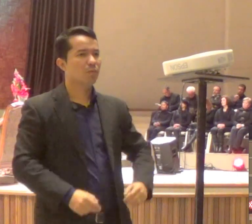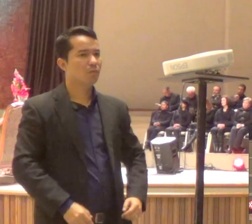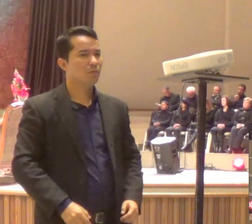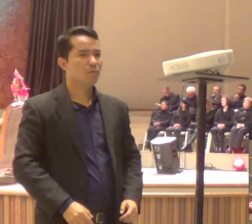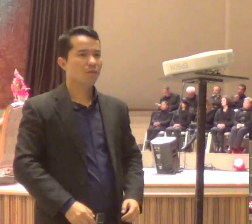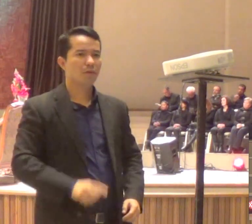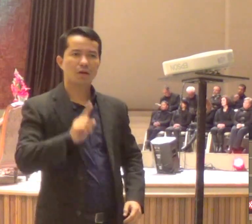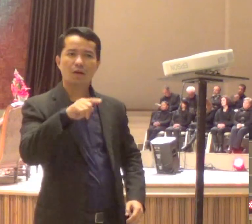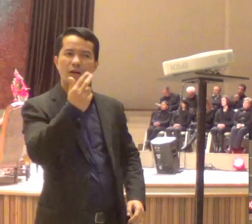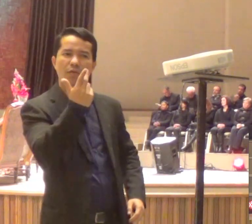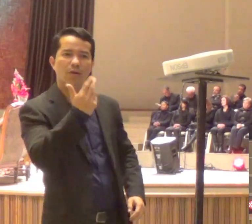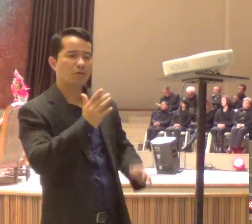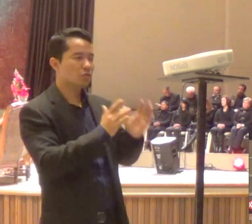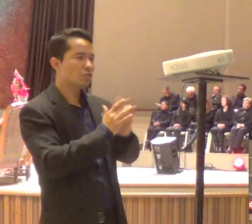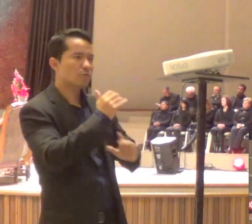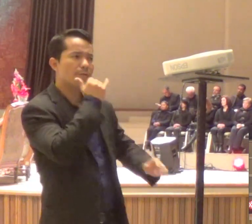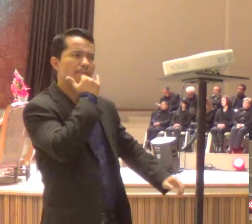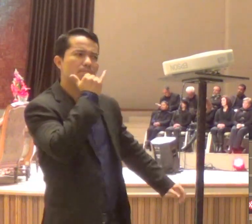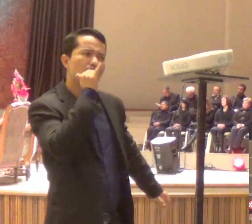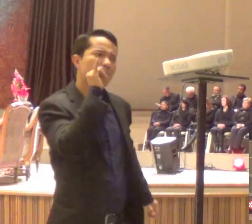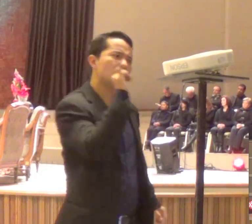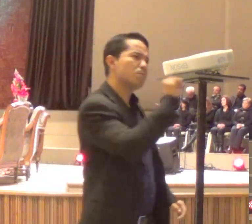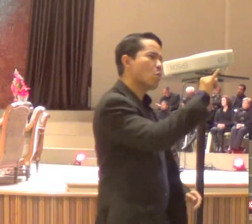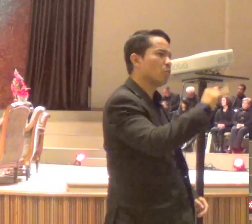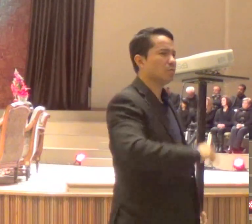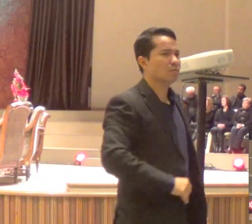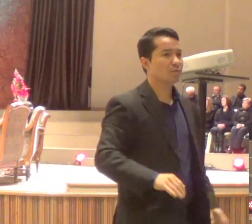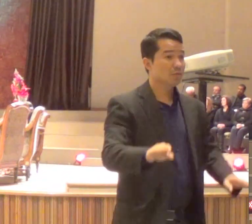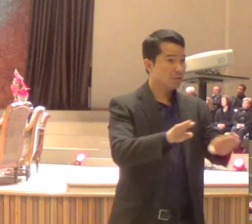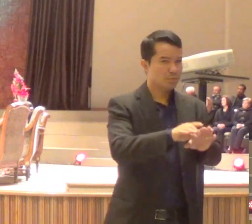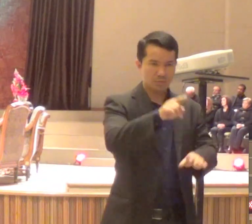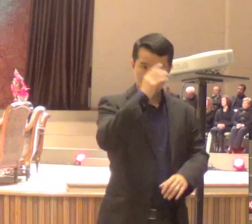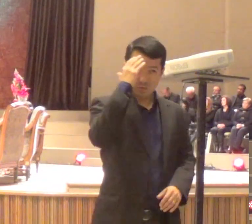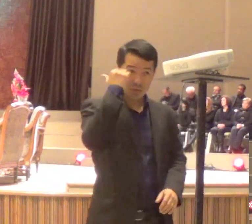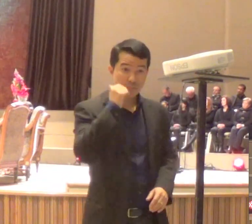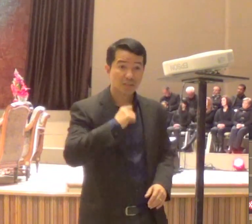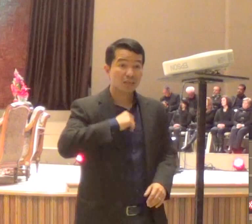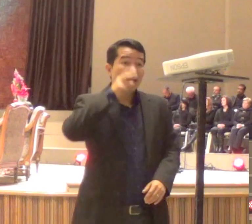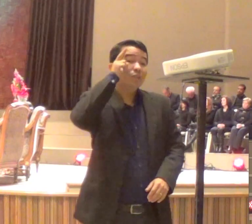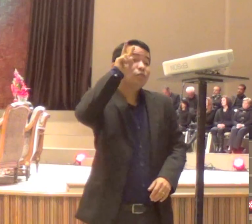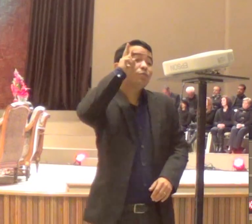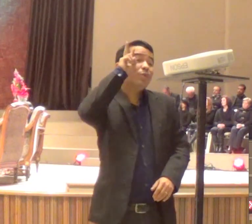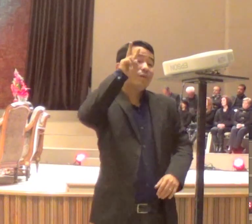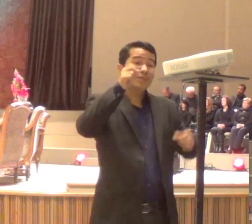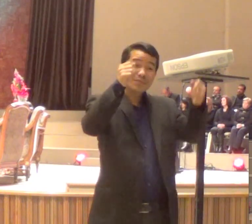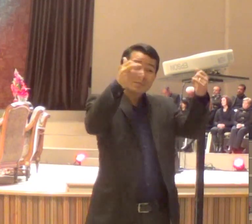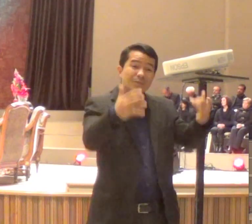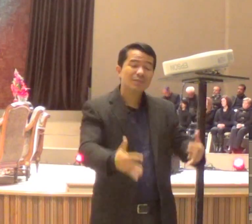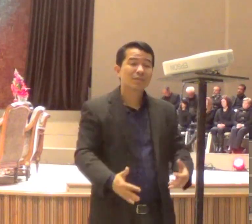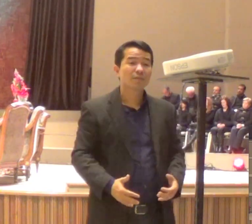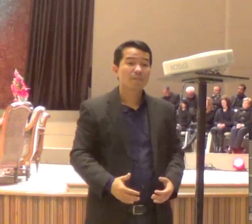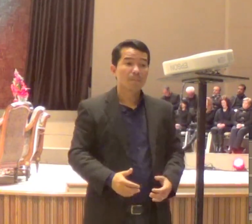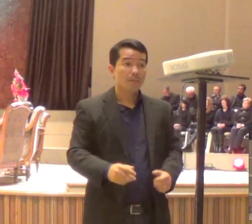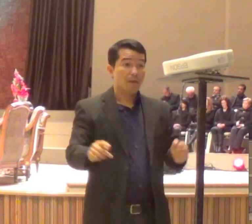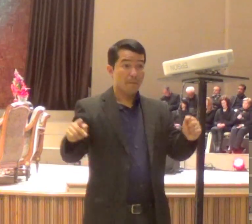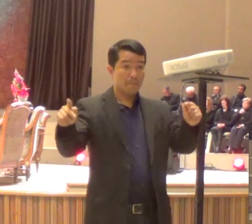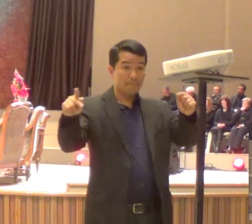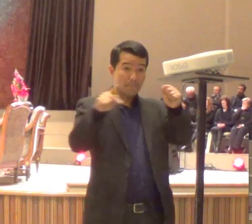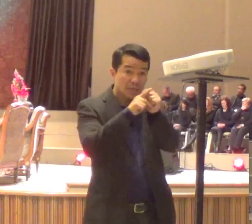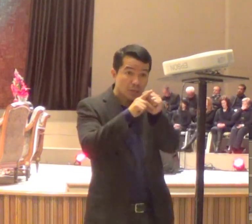e quando chega o final da sua vida, diz a tradição, não está na Bíblia, que Pedro é condenado, a morte, para ser